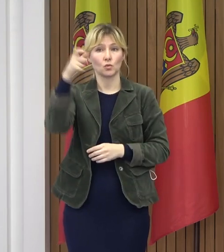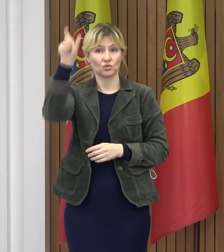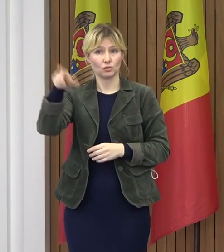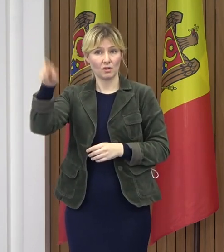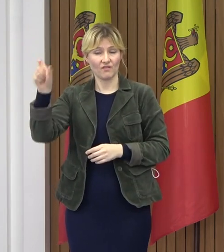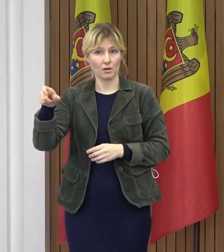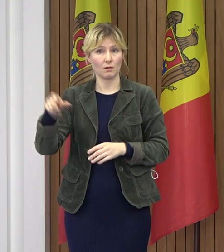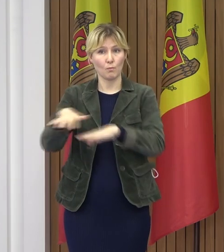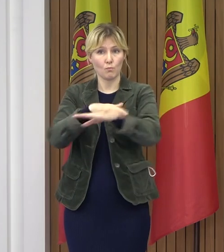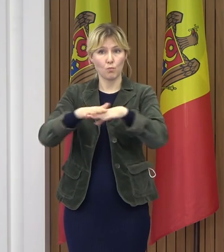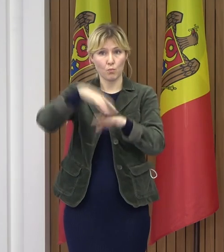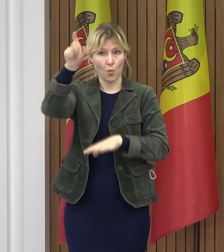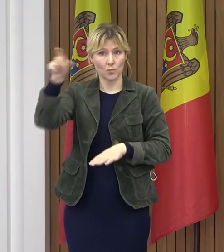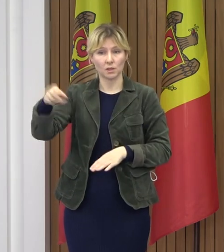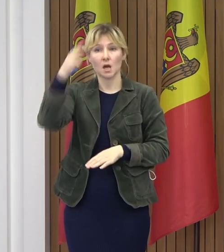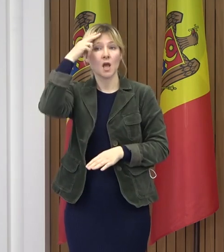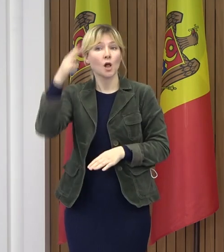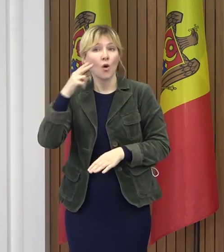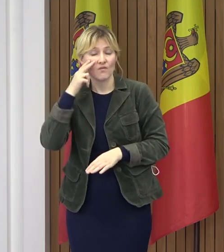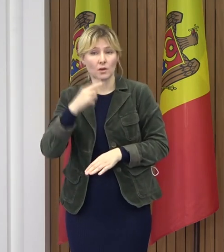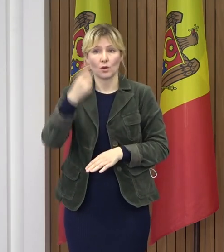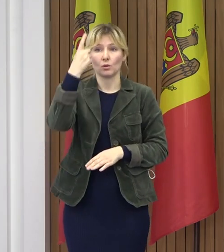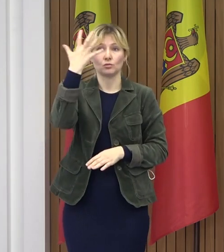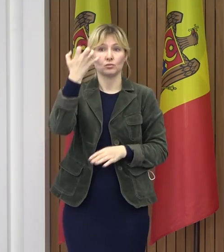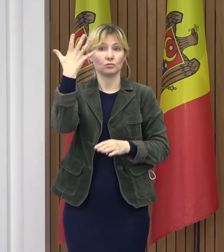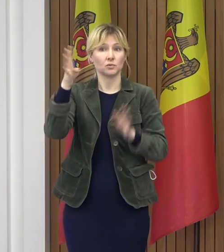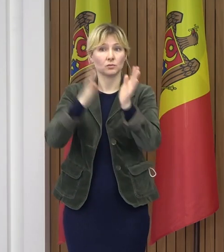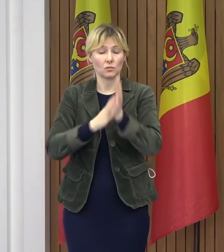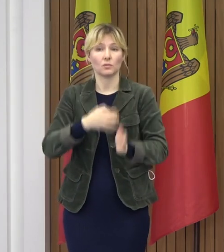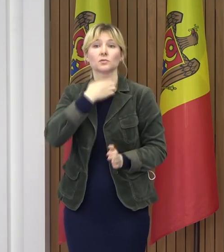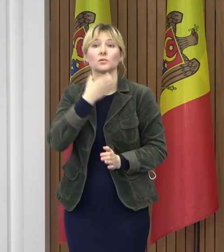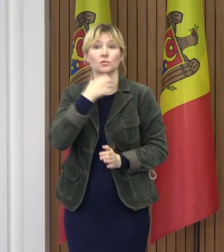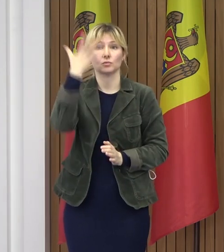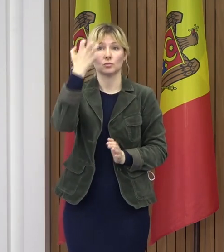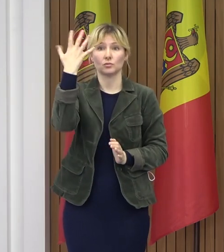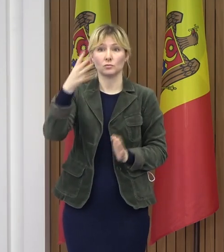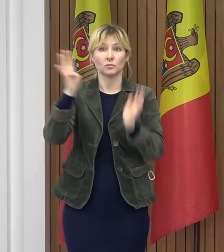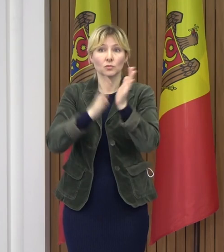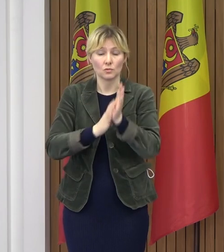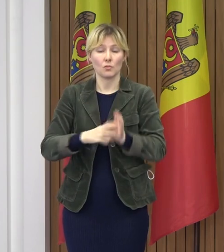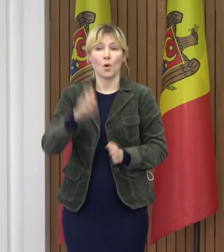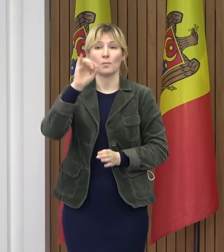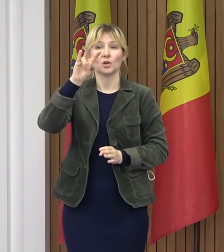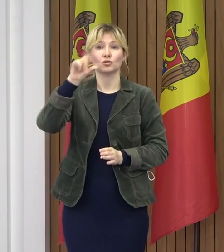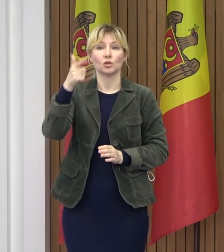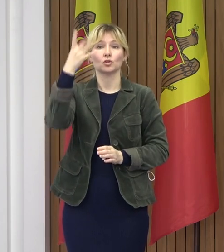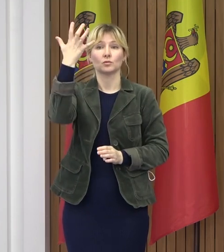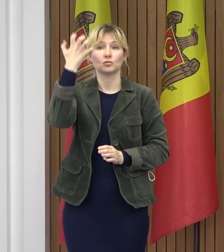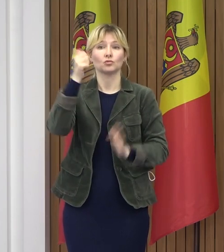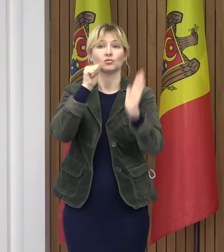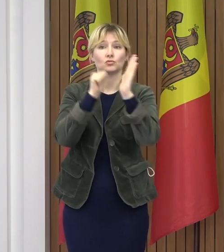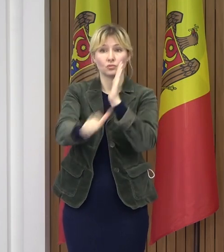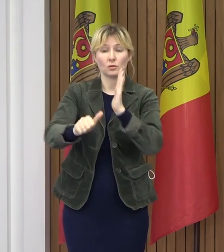Ieloveni, 589, Strășeni, 588, Briceni, 560